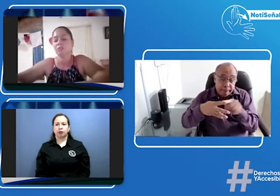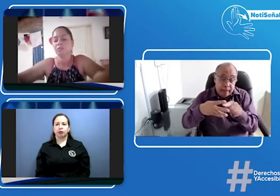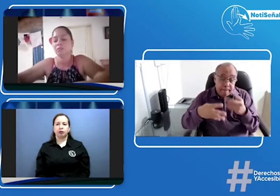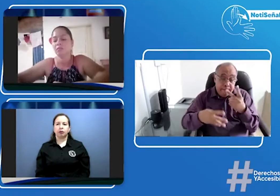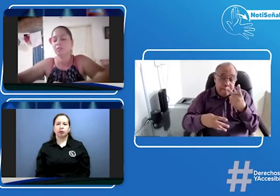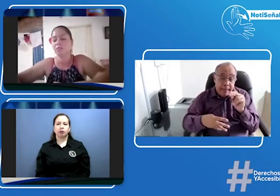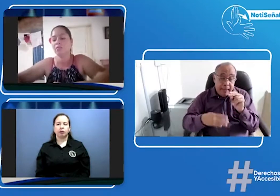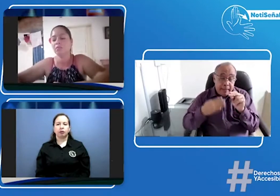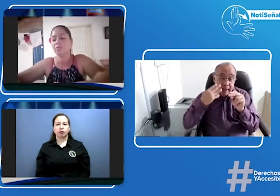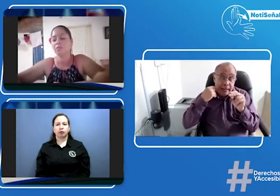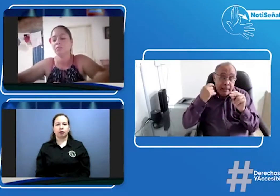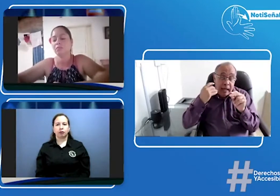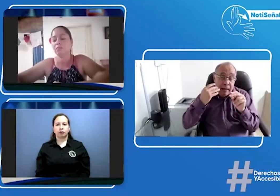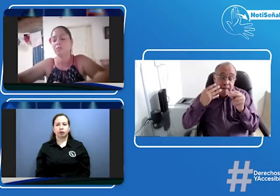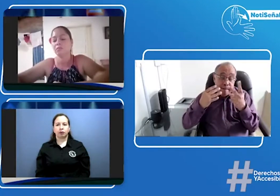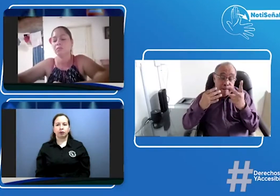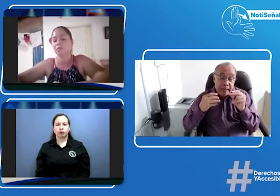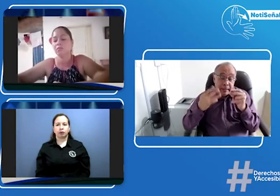pues probablemente